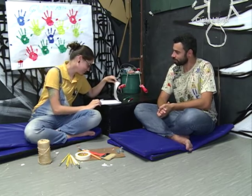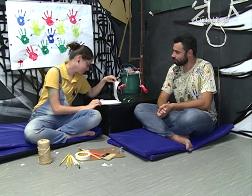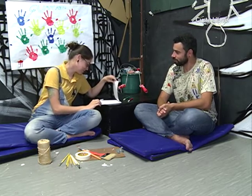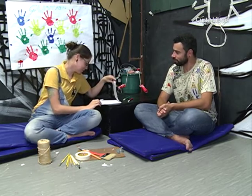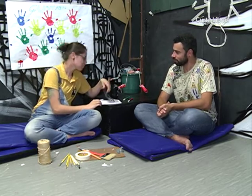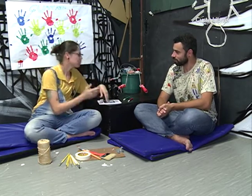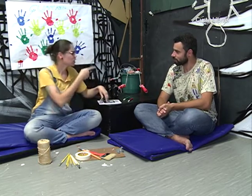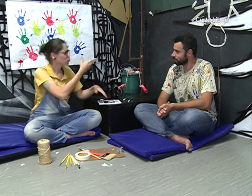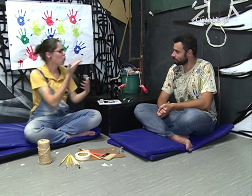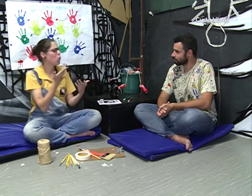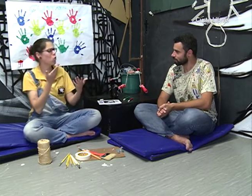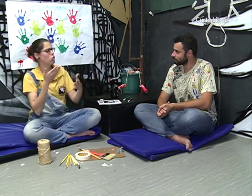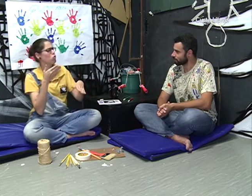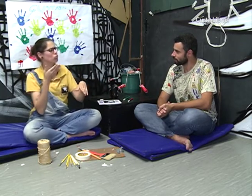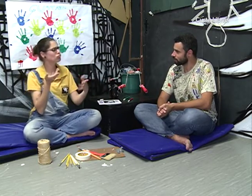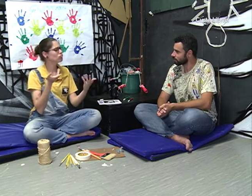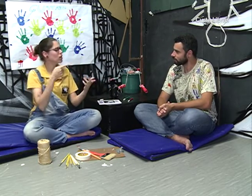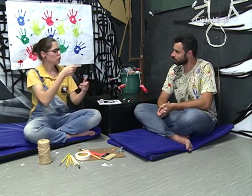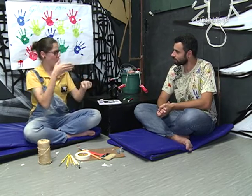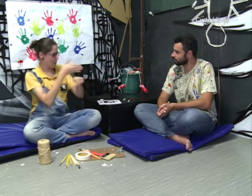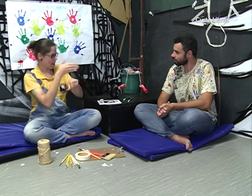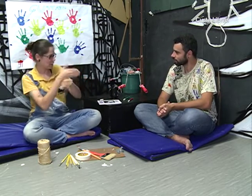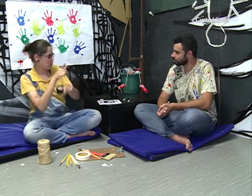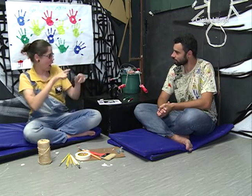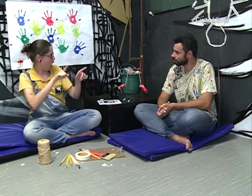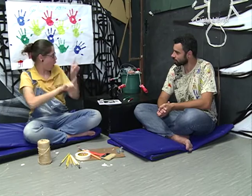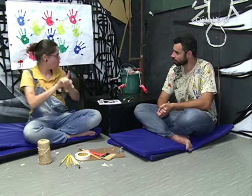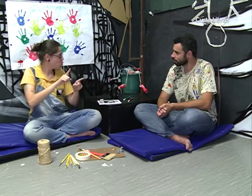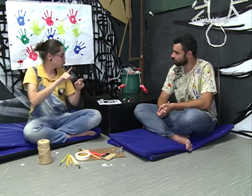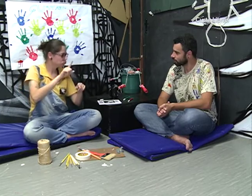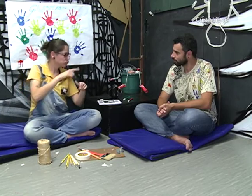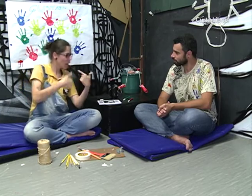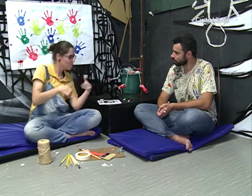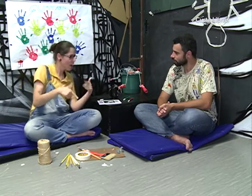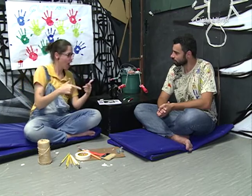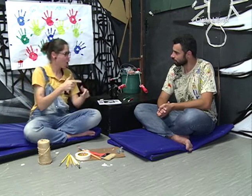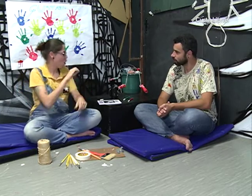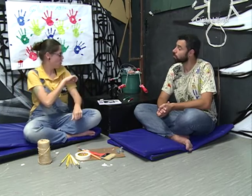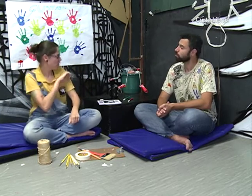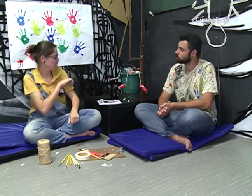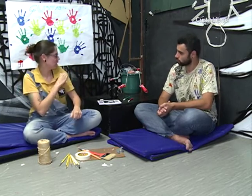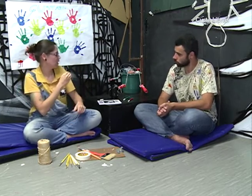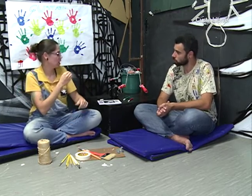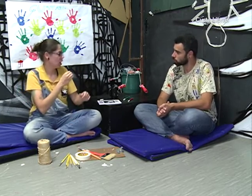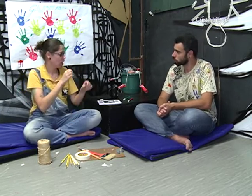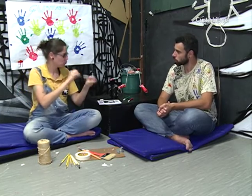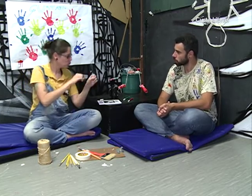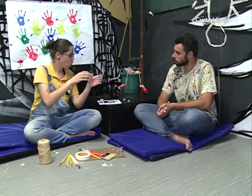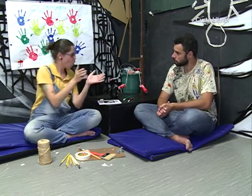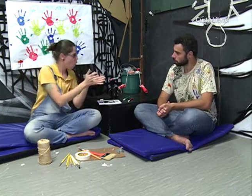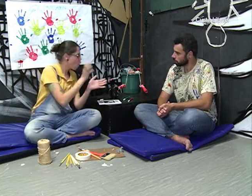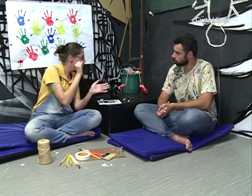Eu tenho mais algumas perguntas. Você já trabalhou com surdos ou ouvintes dando oficinas ou ensinando sobre teatro?